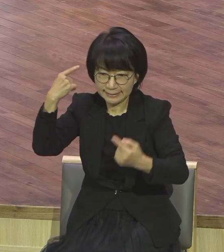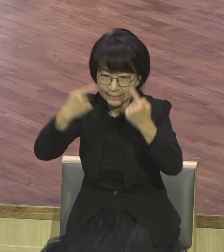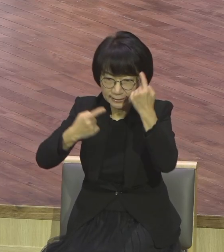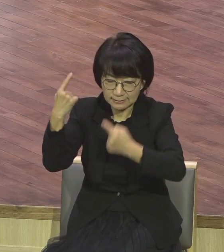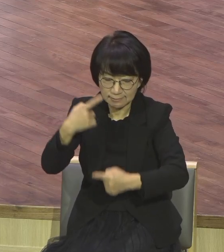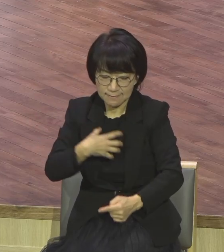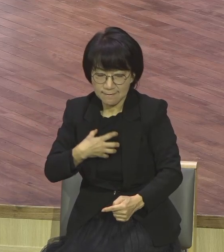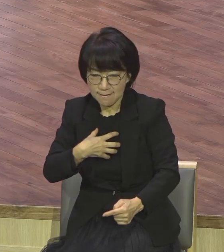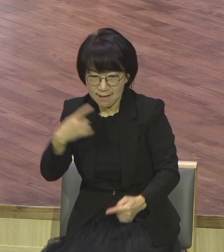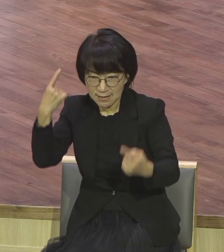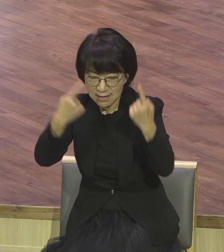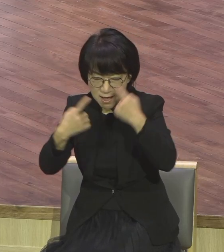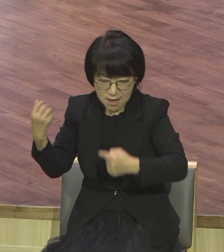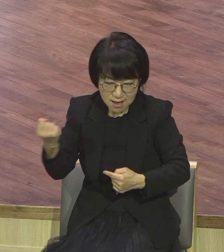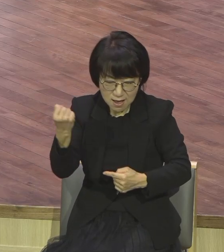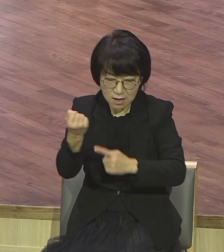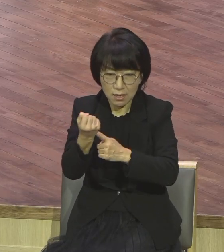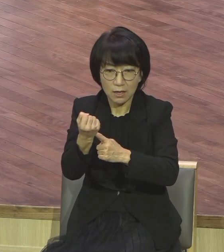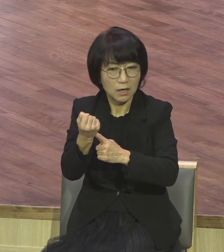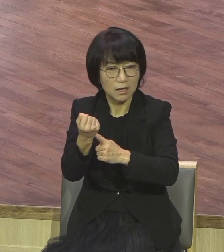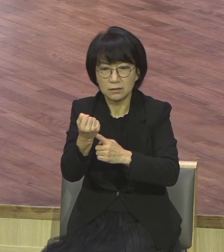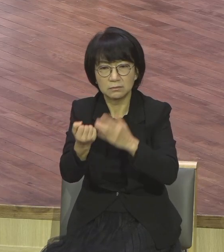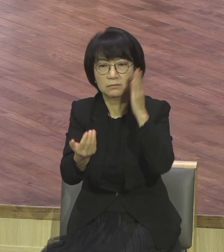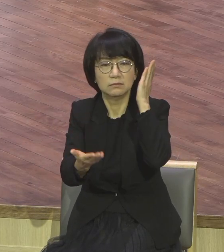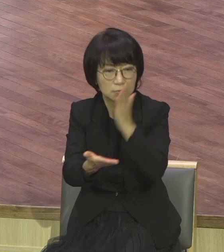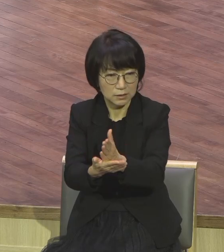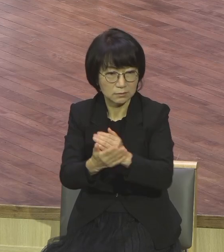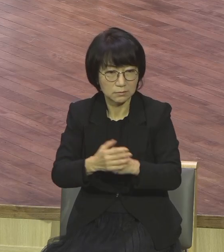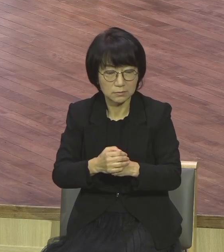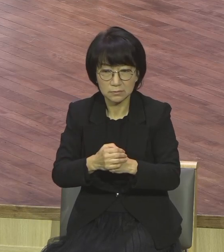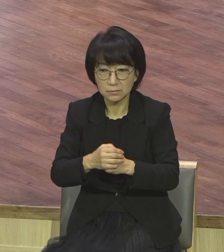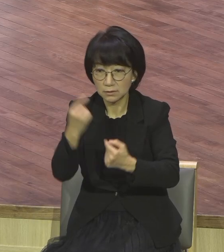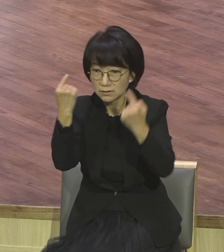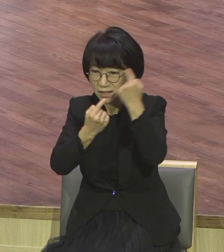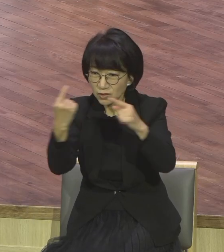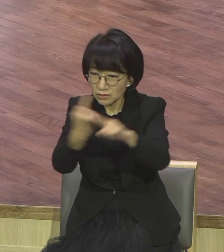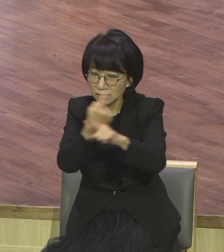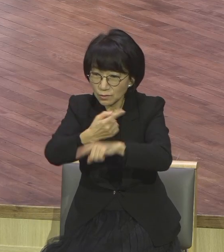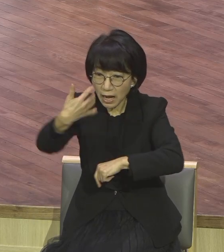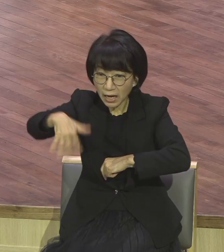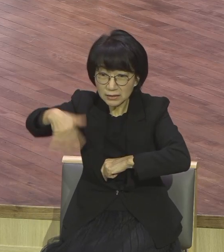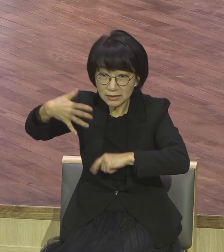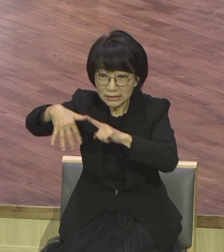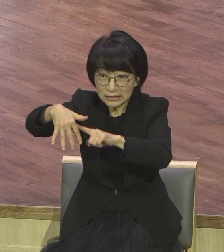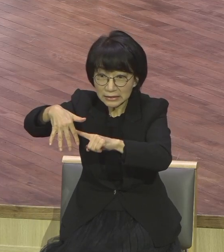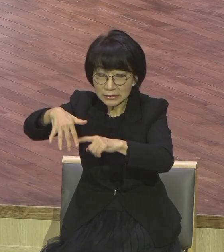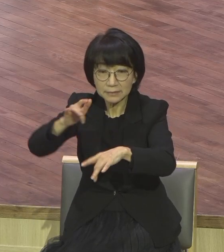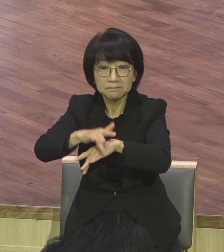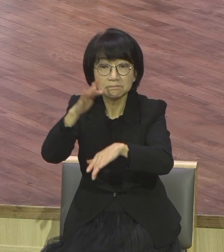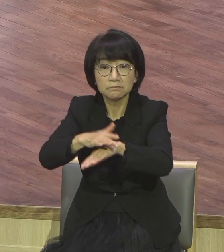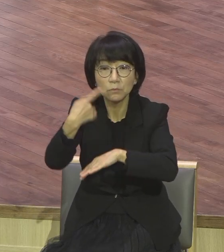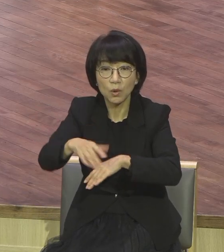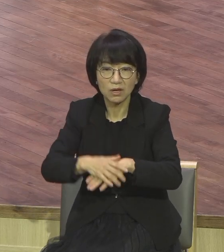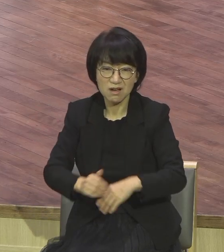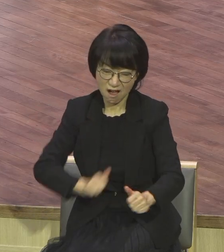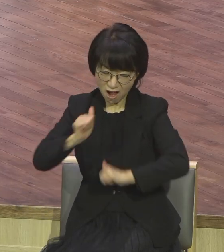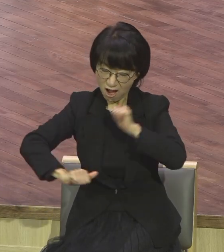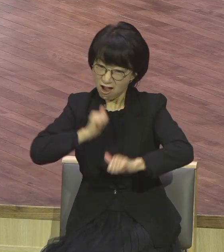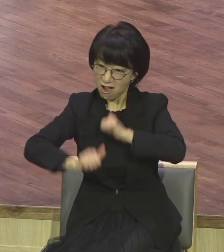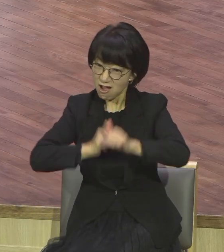많아. 주로 이렇게 상처 치유 안 되는 사람들 특징이 뭐냐? 화를 잘 내요. 화를. 화를 잘 내고 시험 잘